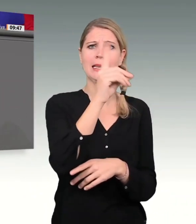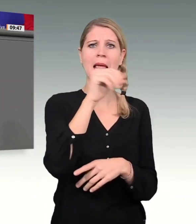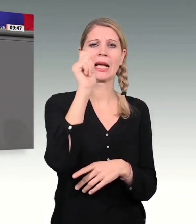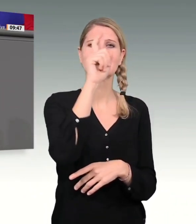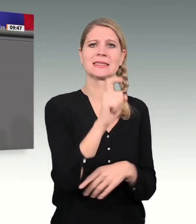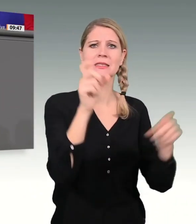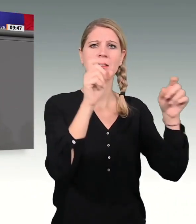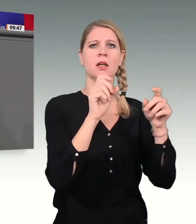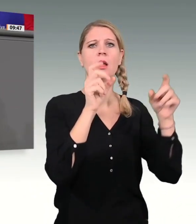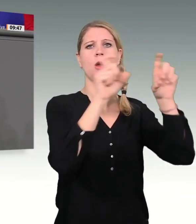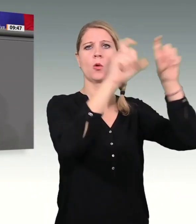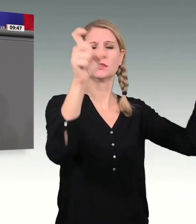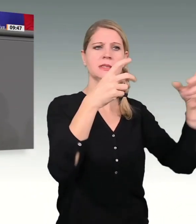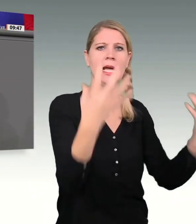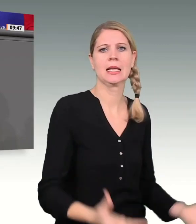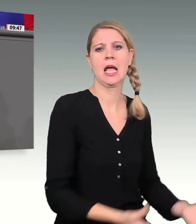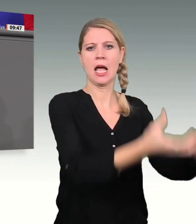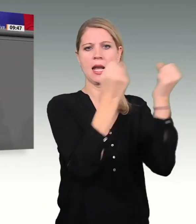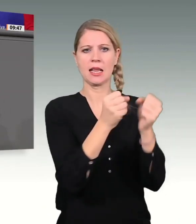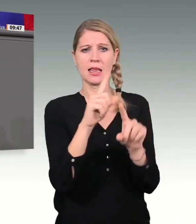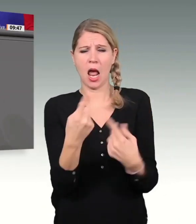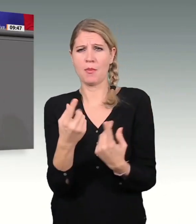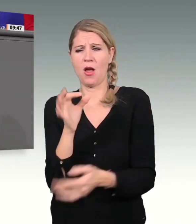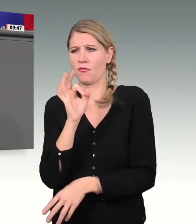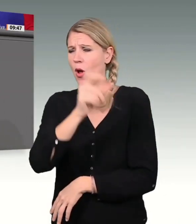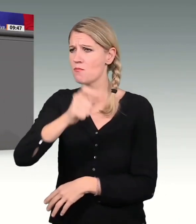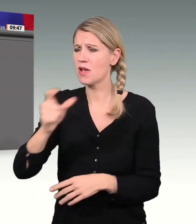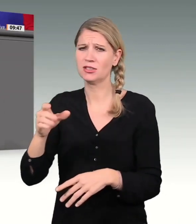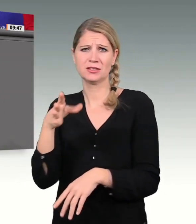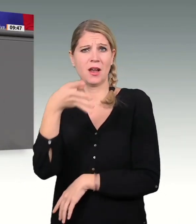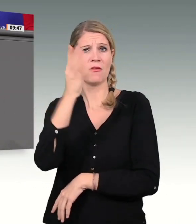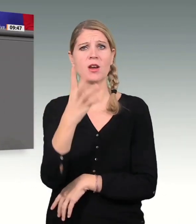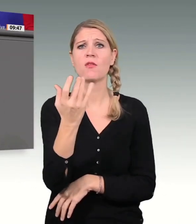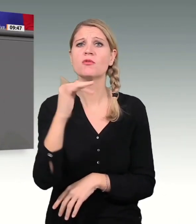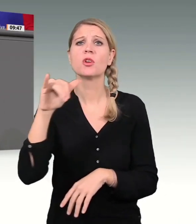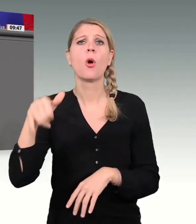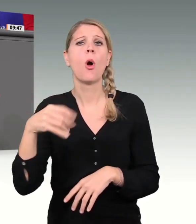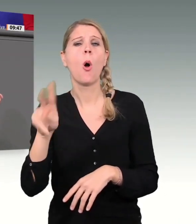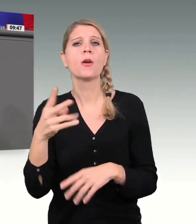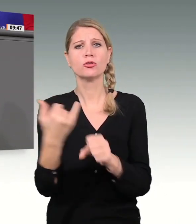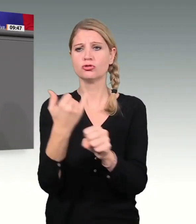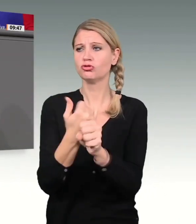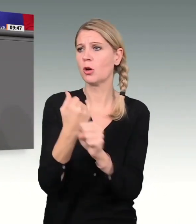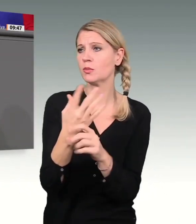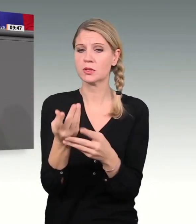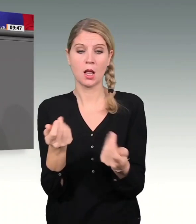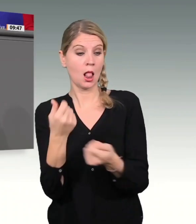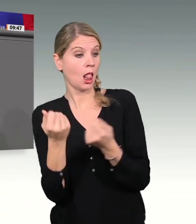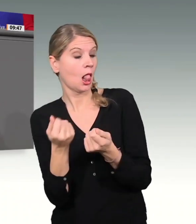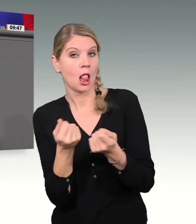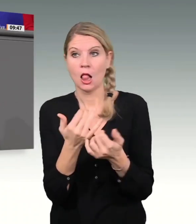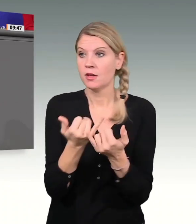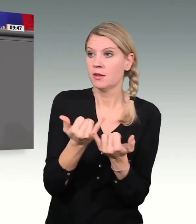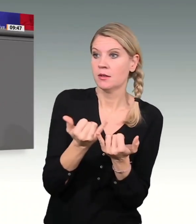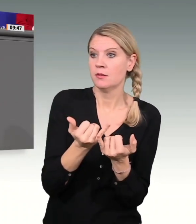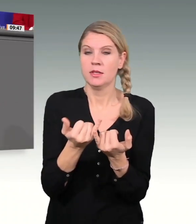Menschen, die sich mit 450-Euro-Jobs über Wasser halten mussten und ohne Kurzarbeitergeld vor dem Nichtstehen. Und Sie haben nichts unternommen, um